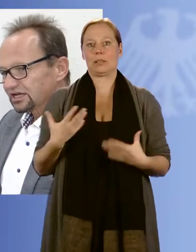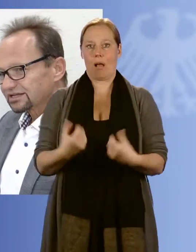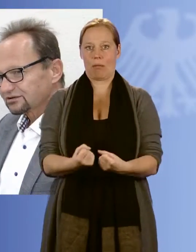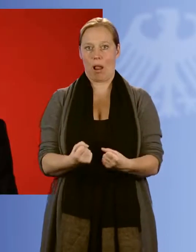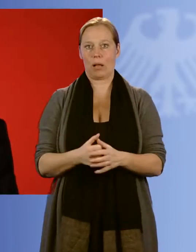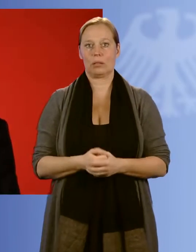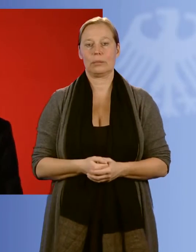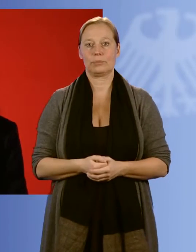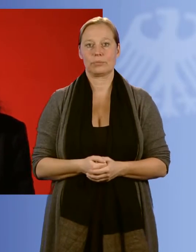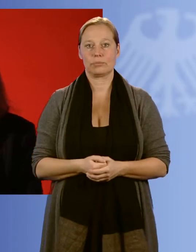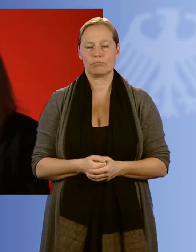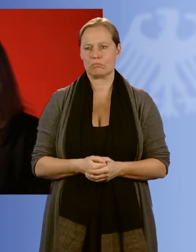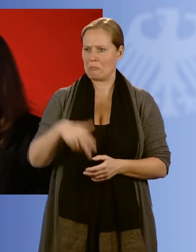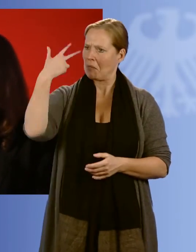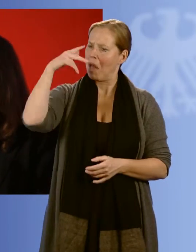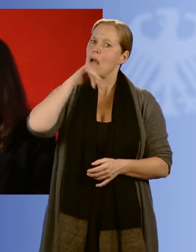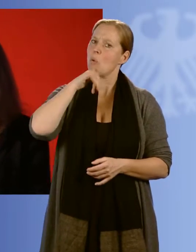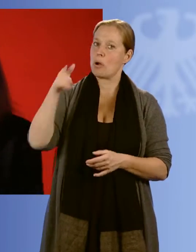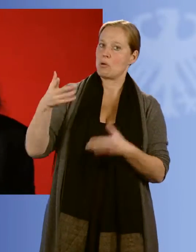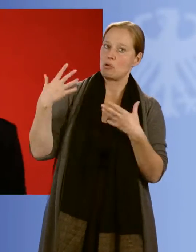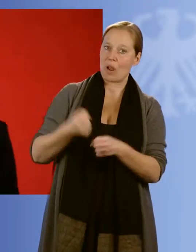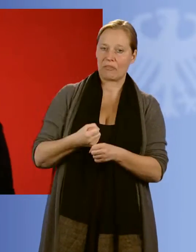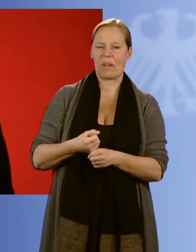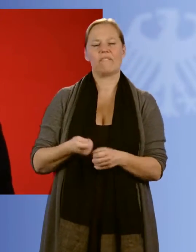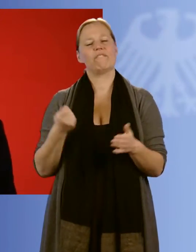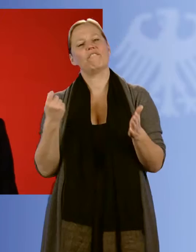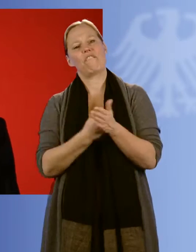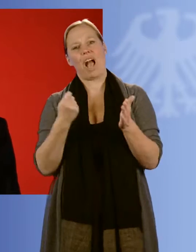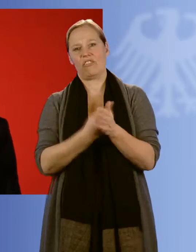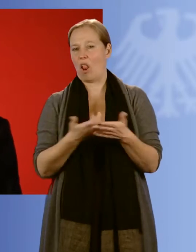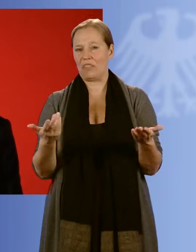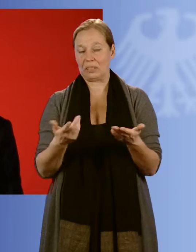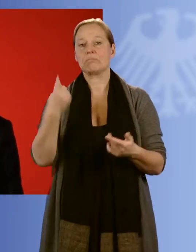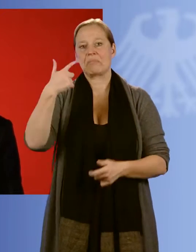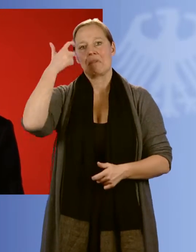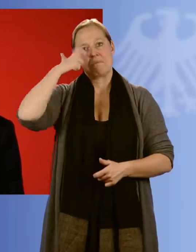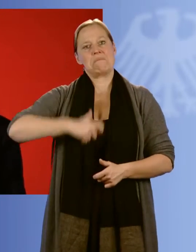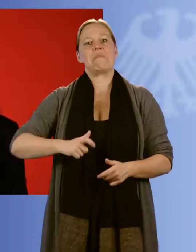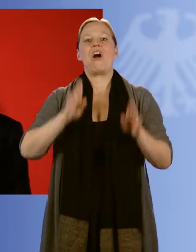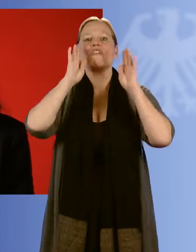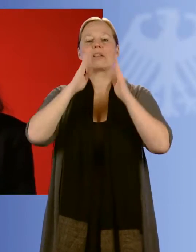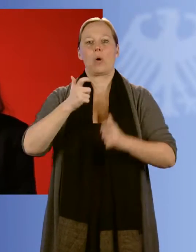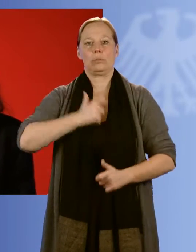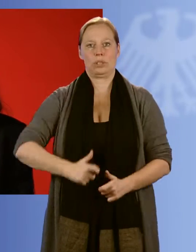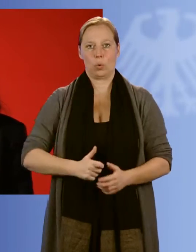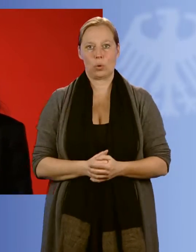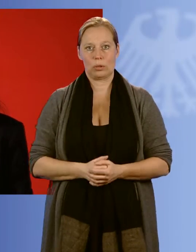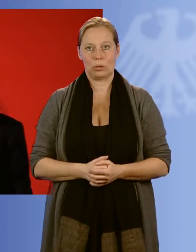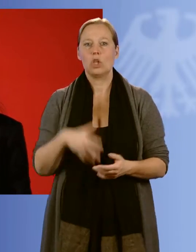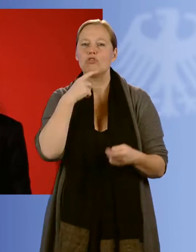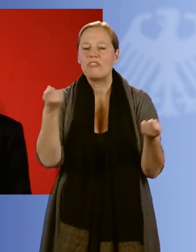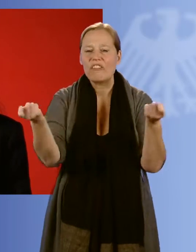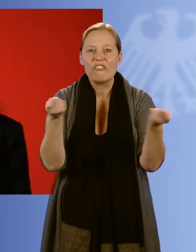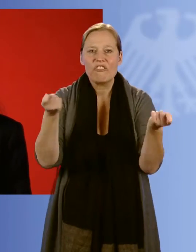haben. Sie zeigen, Herr Junge, wie wertvoll eine Vertrauensperson ist, die in alle Richtungen vermittelt,